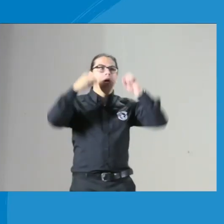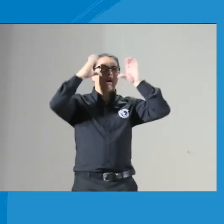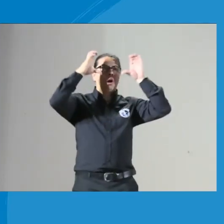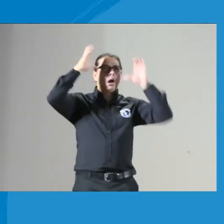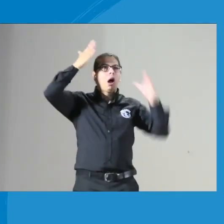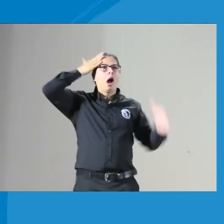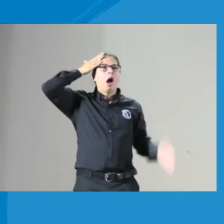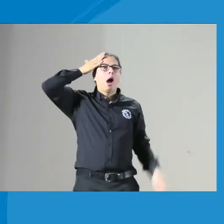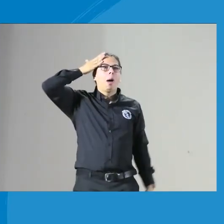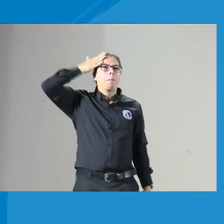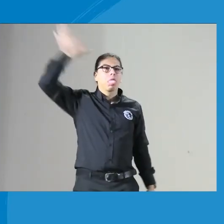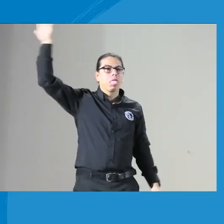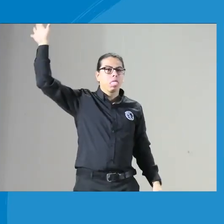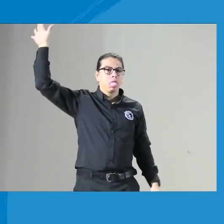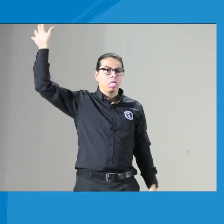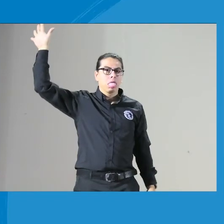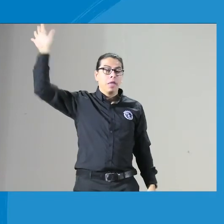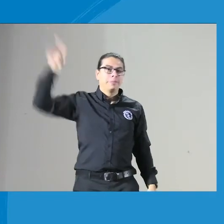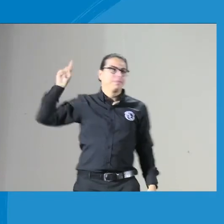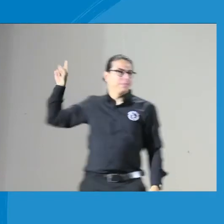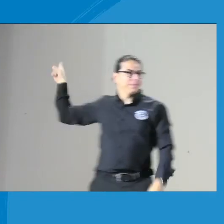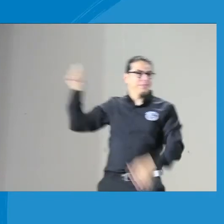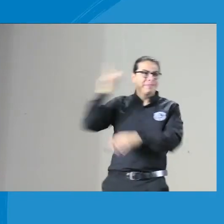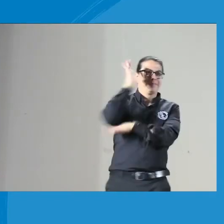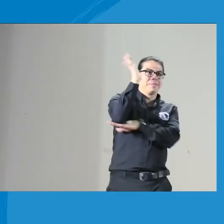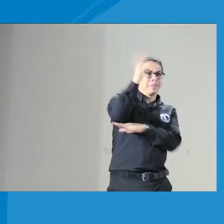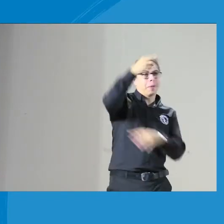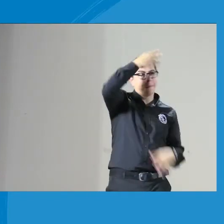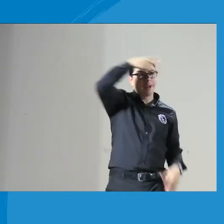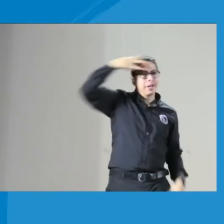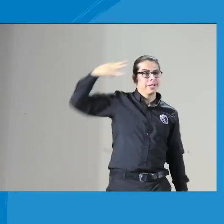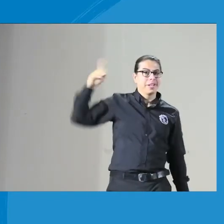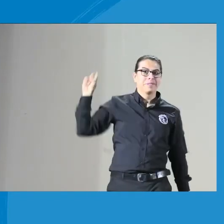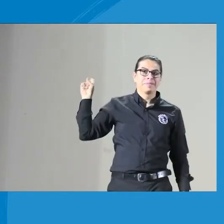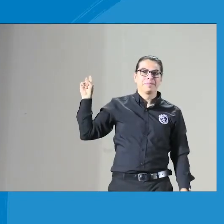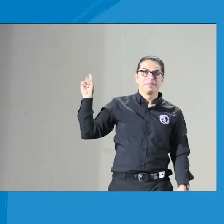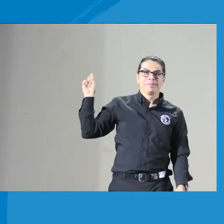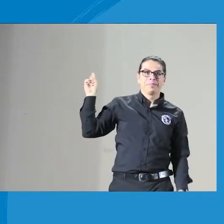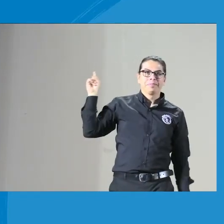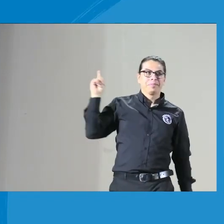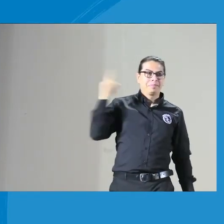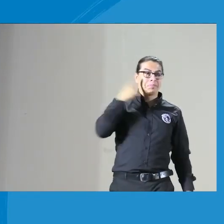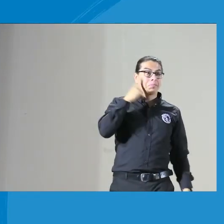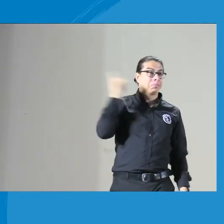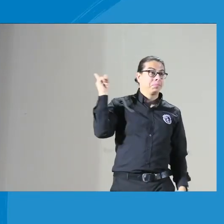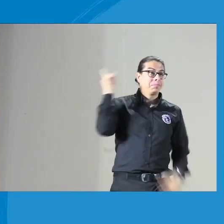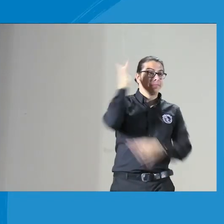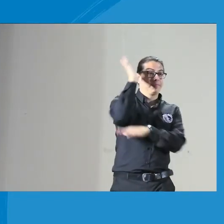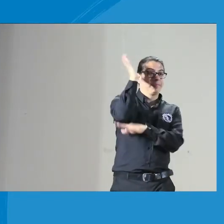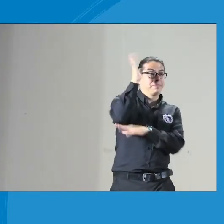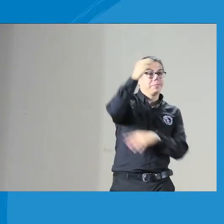según ustedes van a decir ay yo no sabía esto lo que les voy a decir por ejemplo vieron la conferencia de margarita